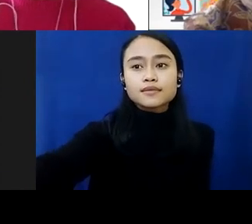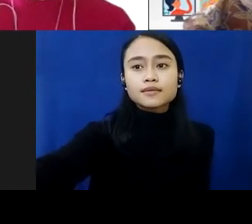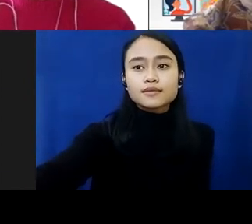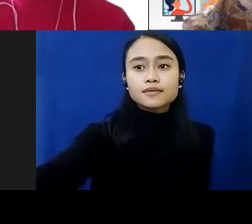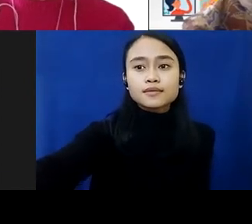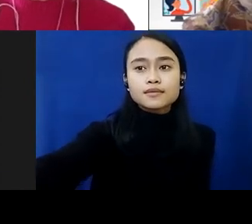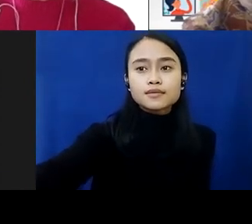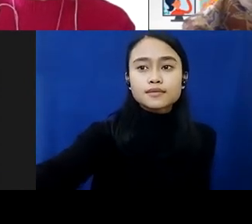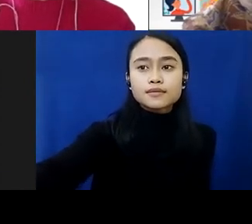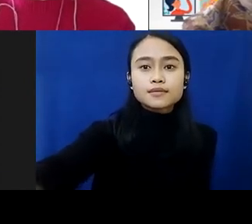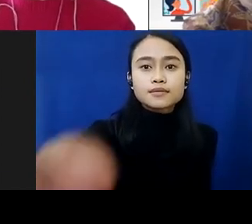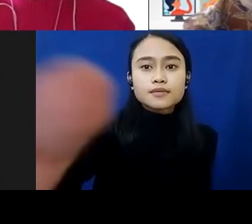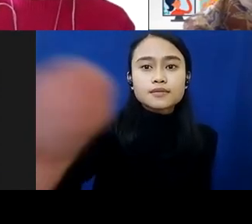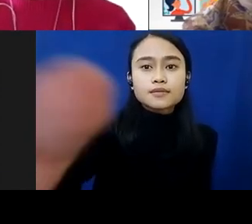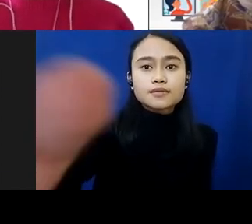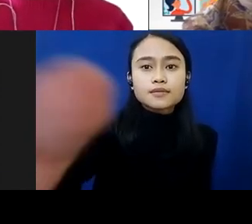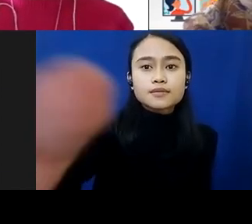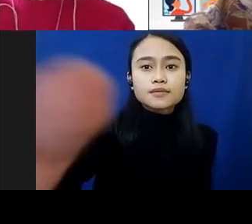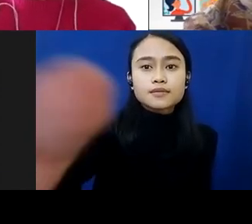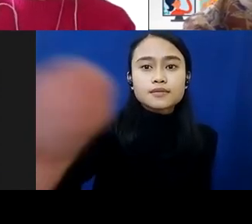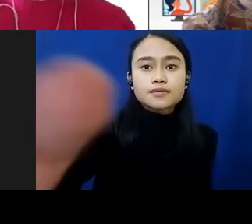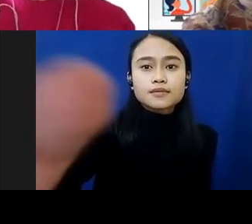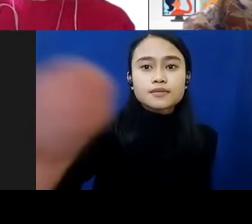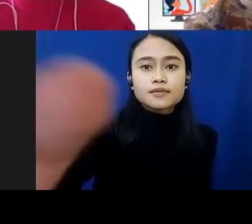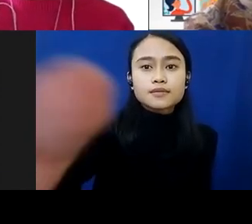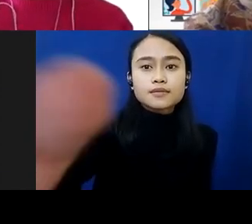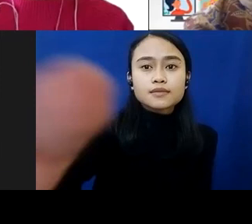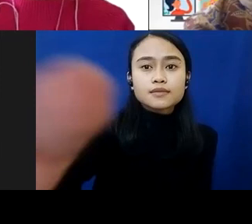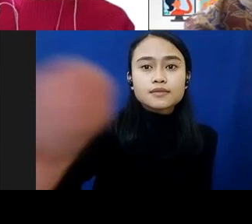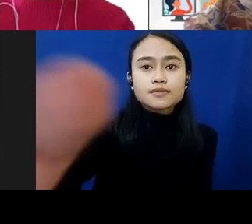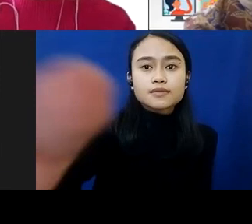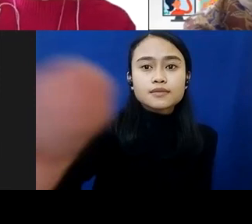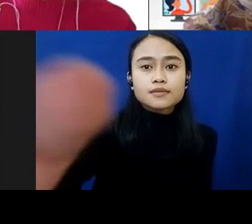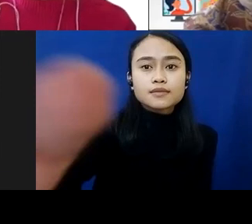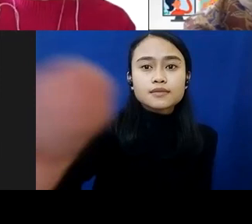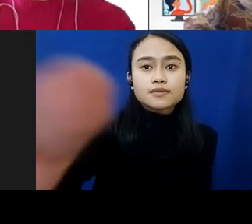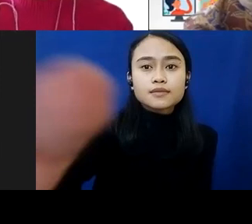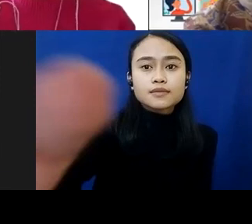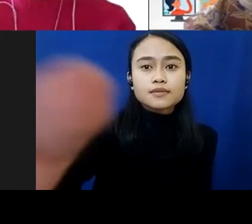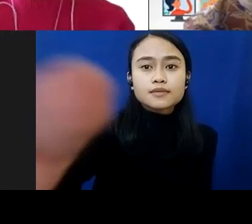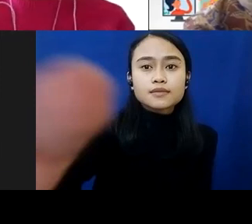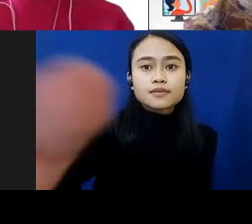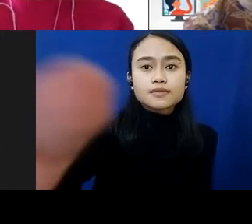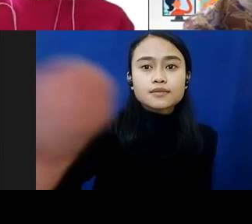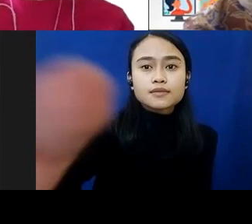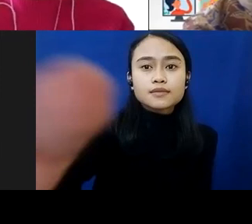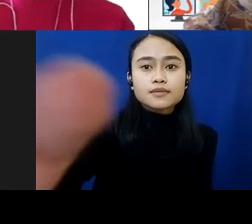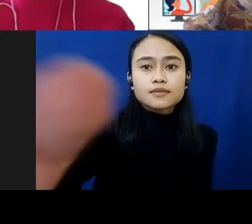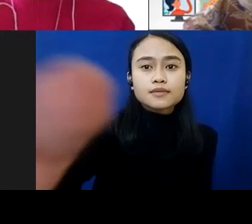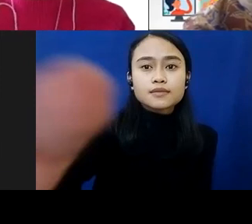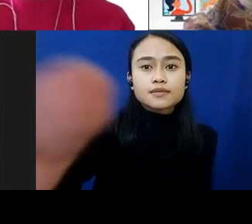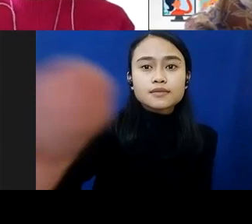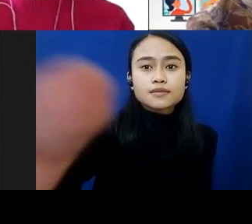juga sudah mendapatkan hasil survei kami dan sudah kami paparkan langsung dengan salah satu deputinya saya pikir ini Mbak